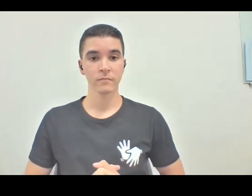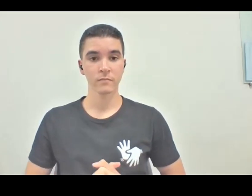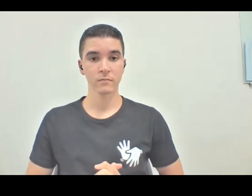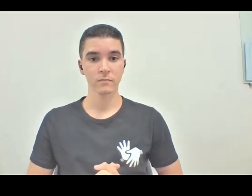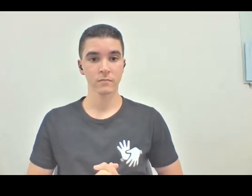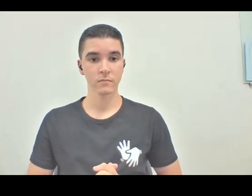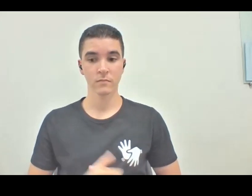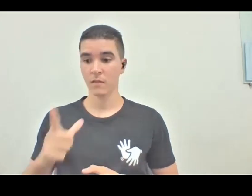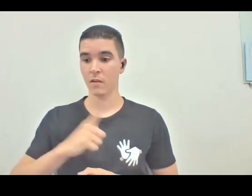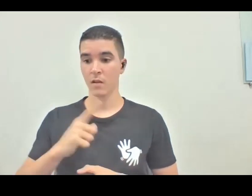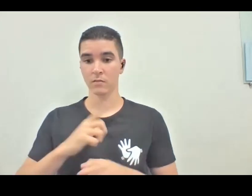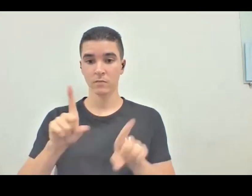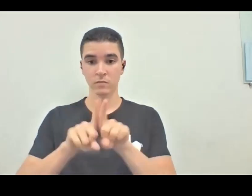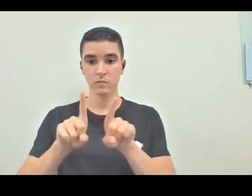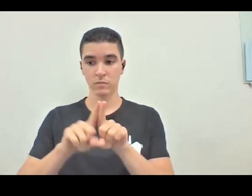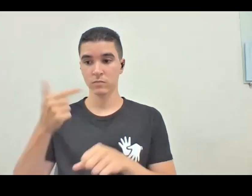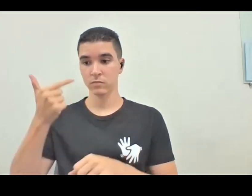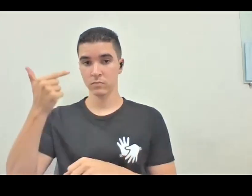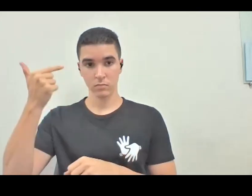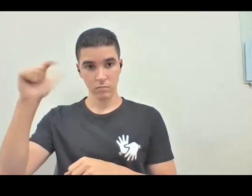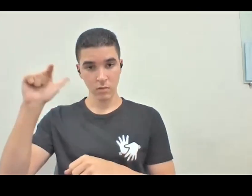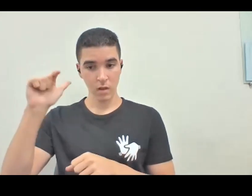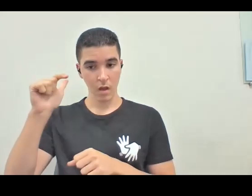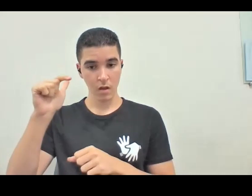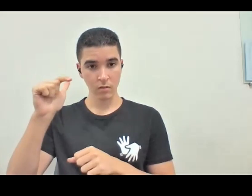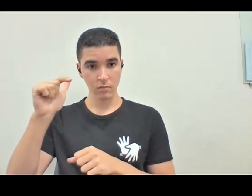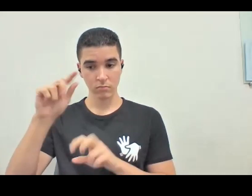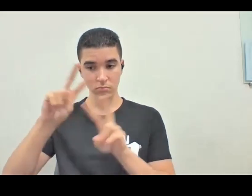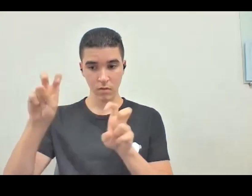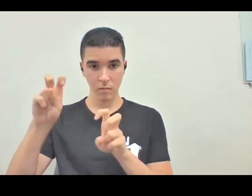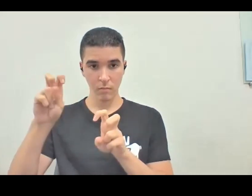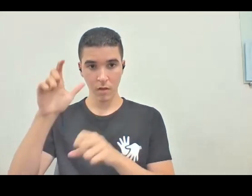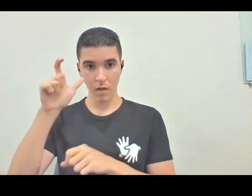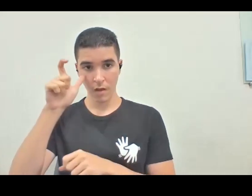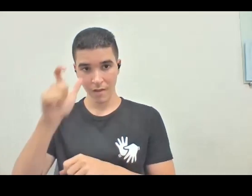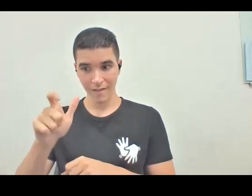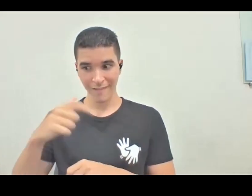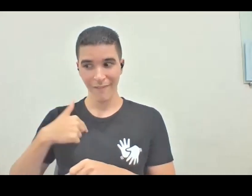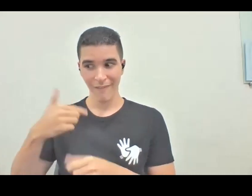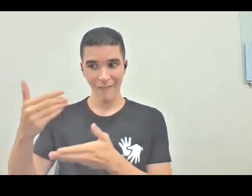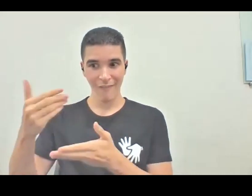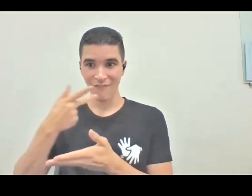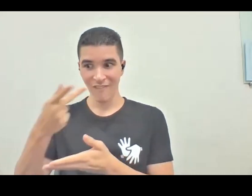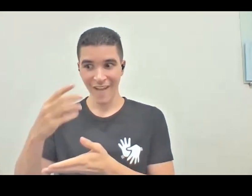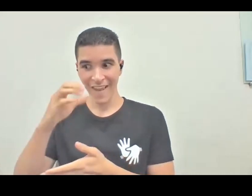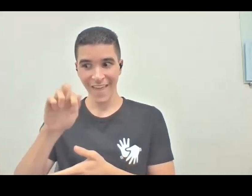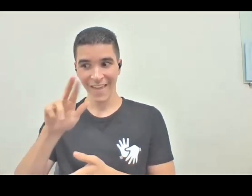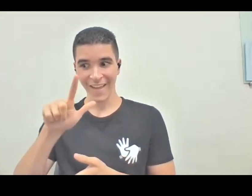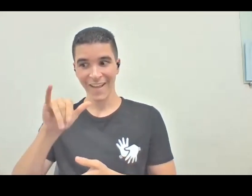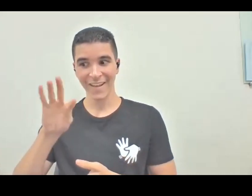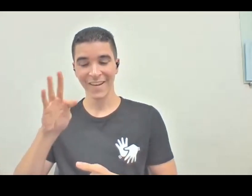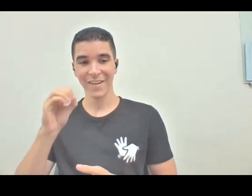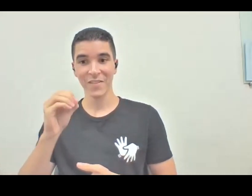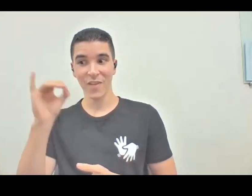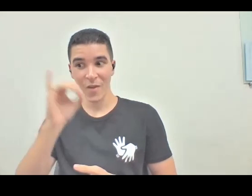Temos também outra questão aqui, interessante, assim, eu convoquei o Carlitos, né, falando assim, oi Carlitos, e aí ele falou